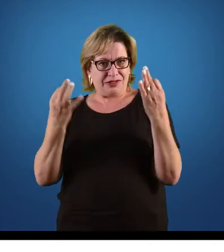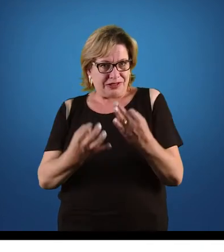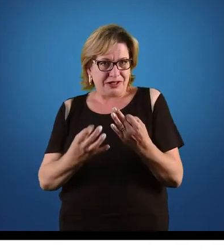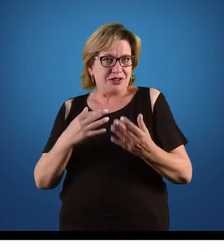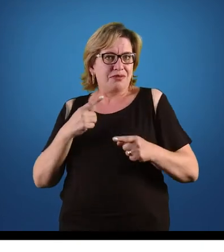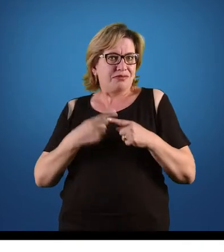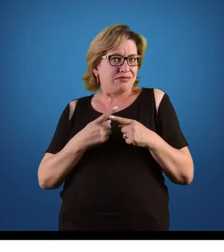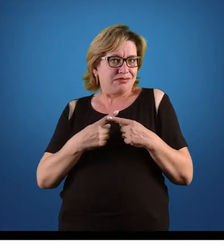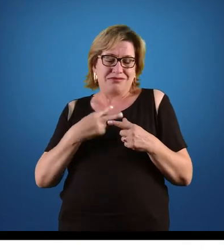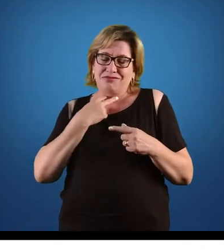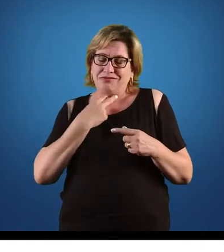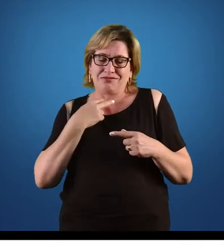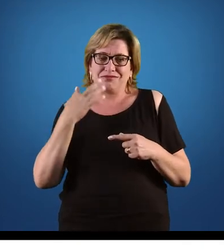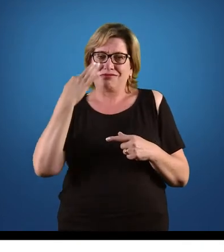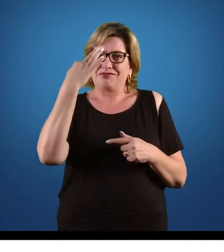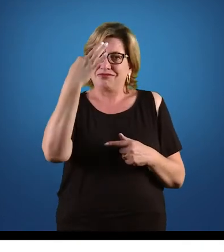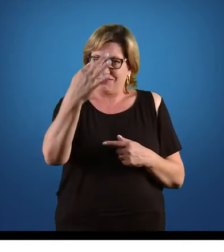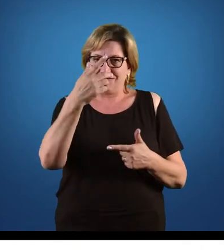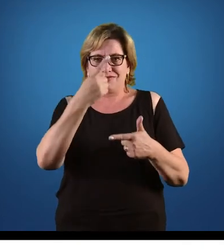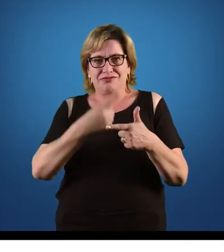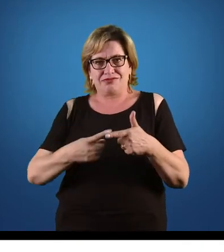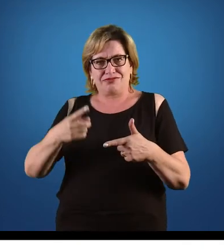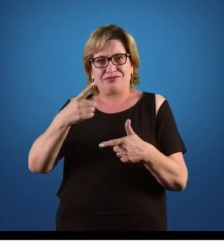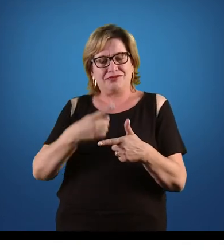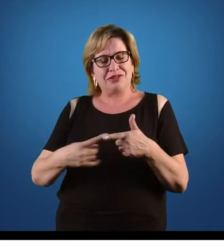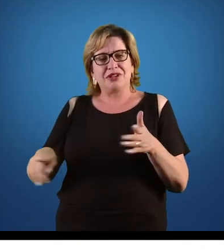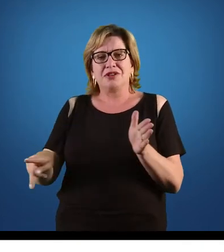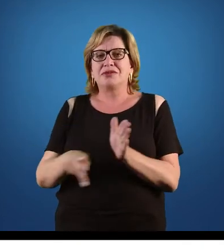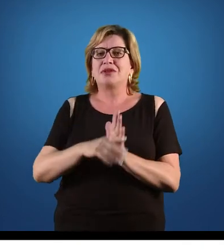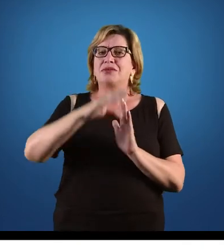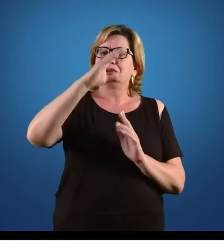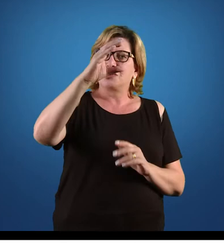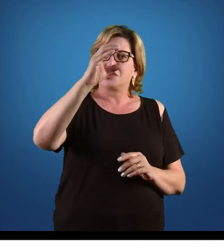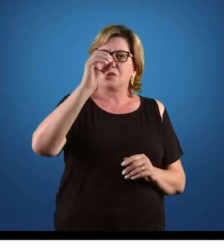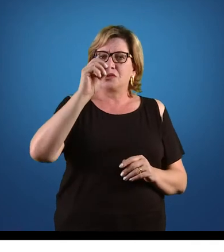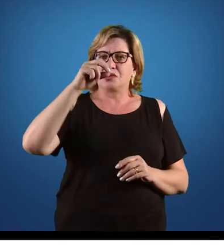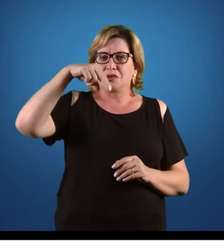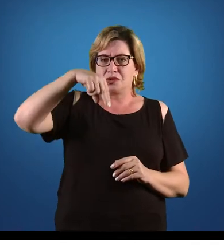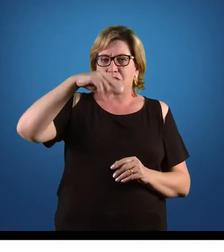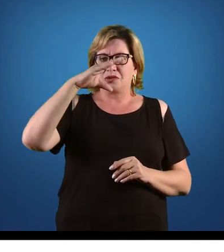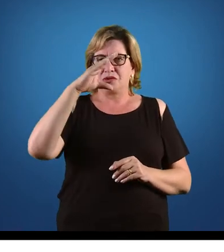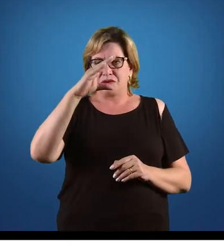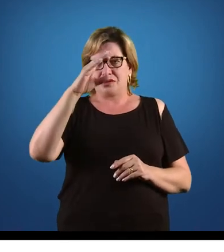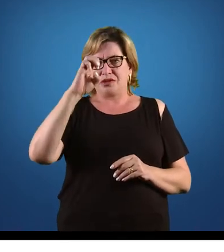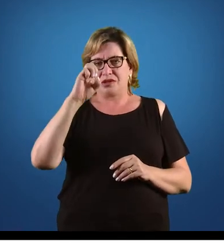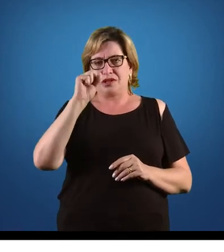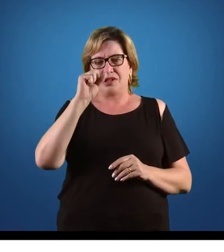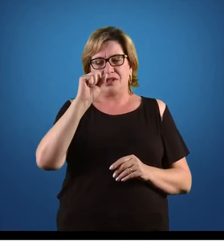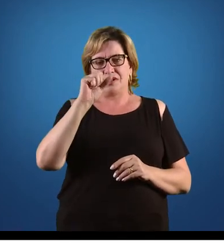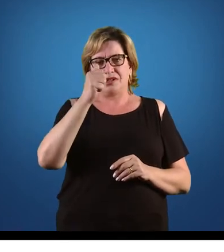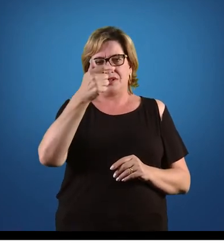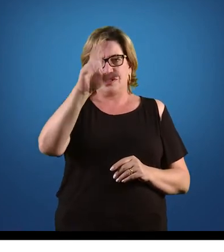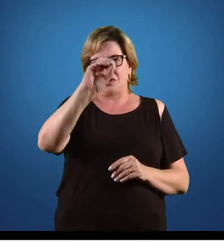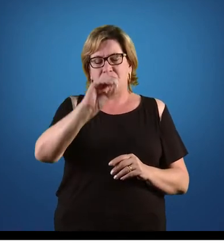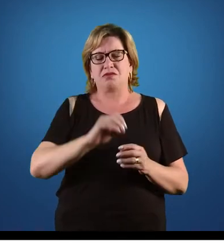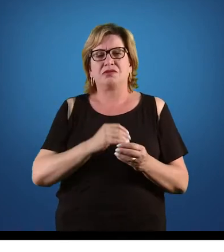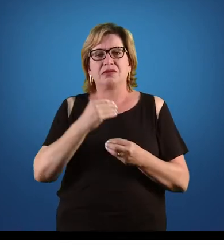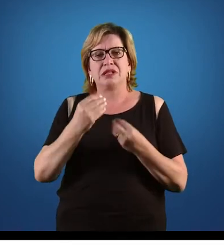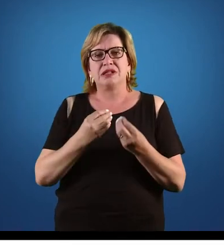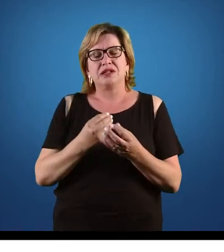problemas, né? Com a concessão de serviço público para determinada organização, né? Então,